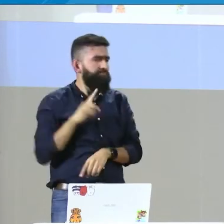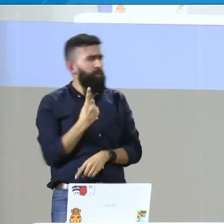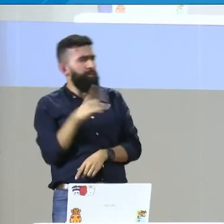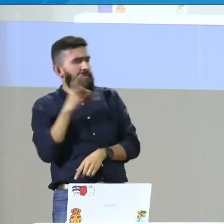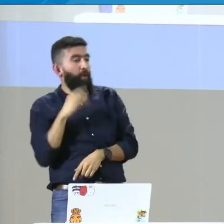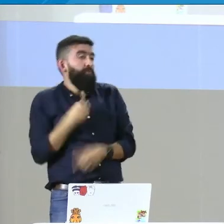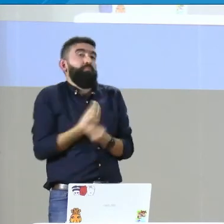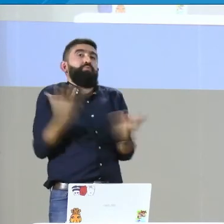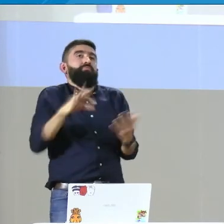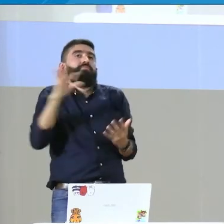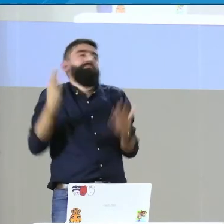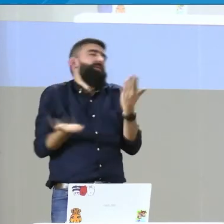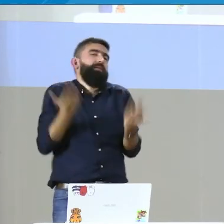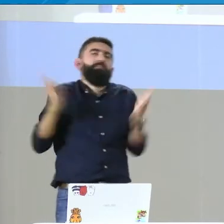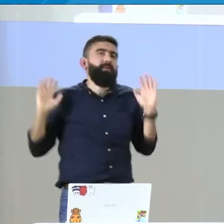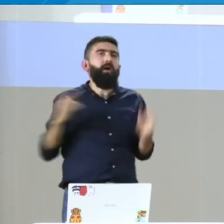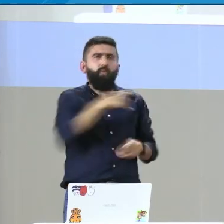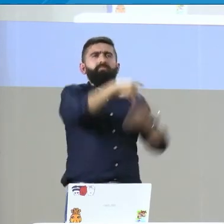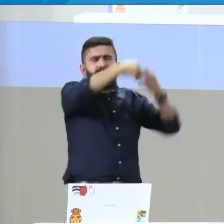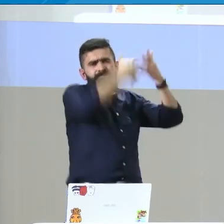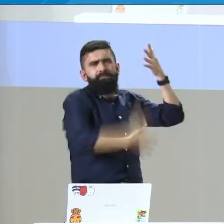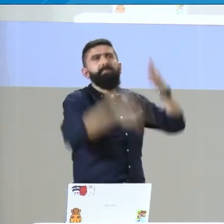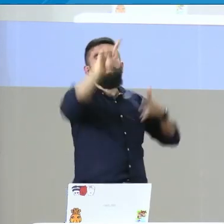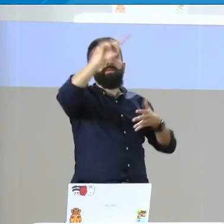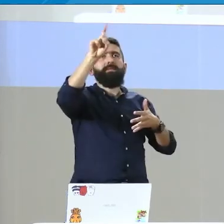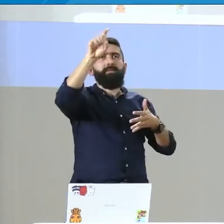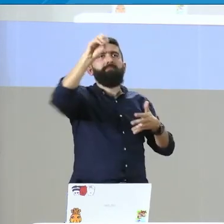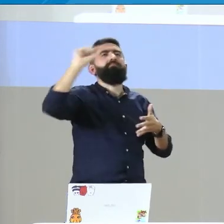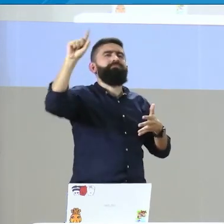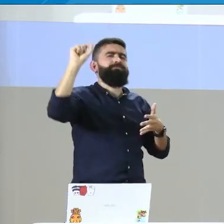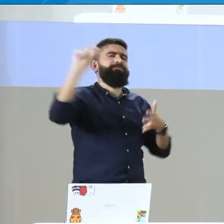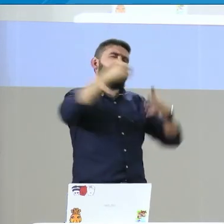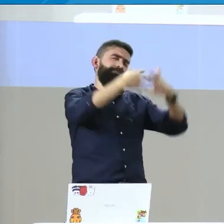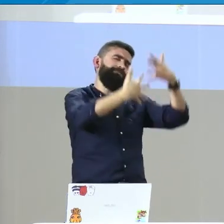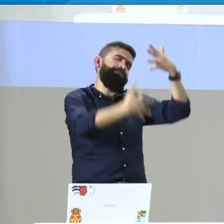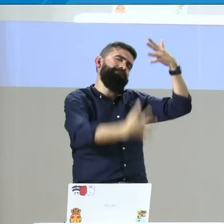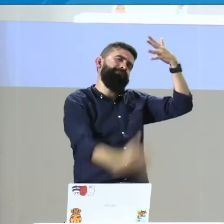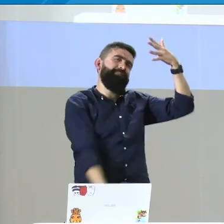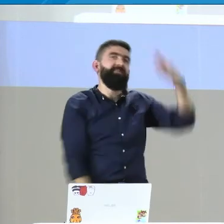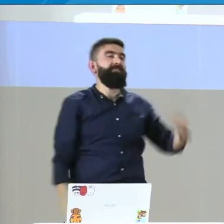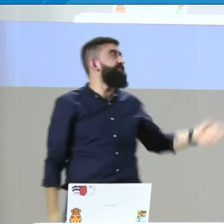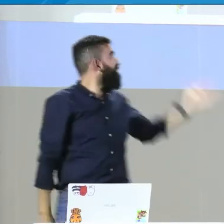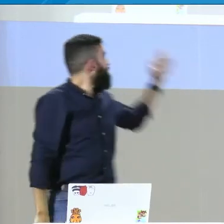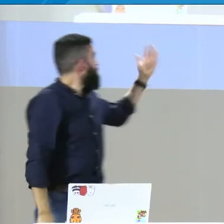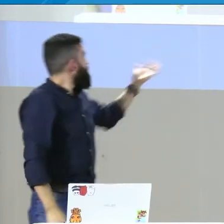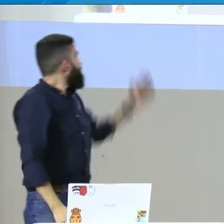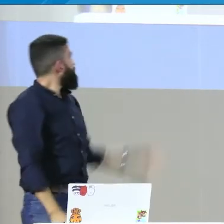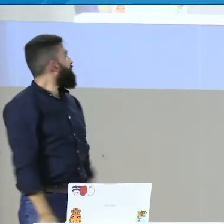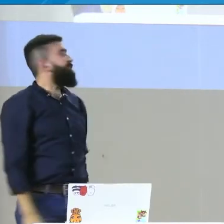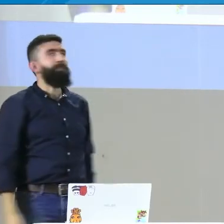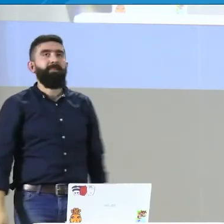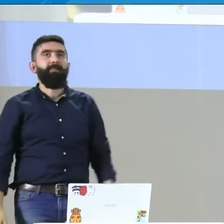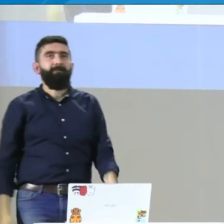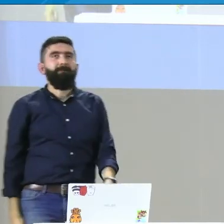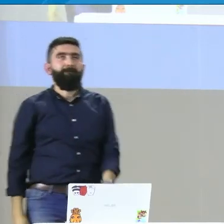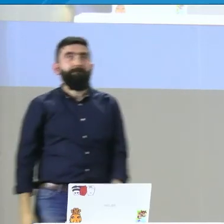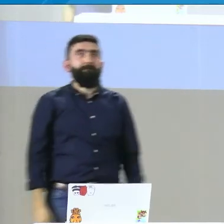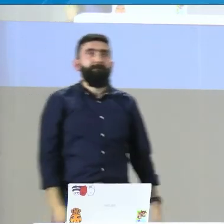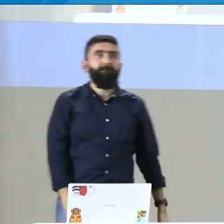error de interpretación, entonces, la primera que es la general es la pregunta y en la parte de abajo van a encontrar las respuestas de múltiple A, B, C, D,